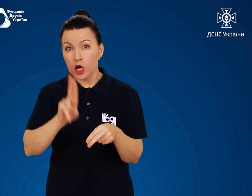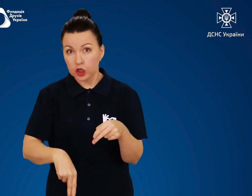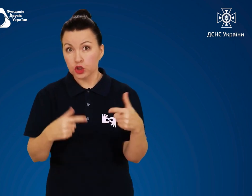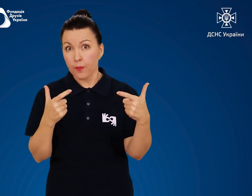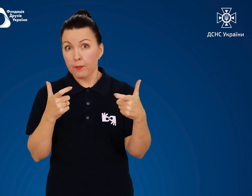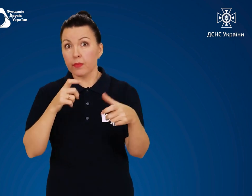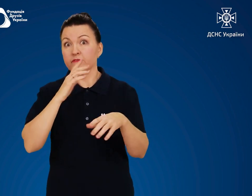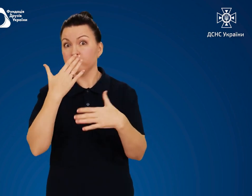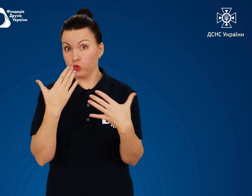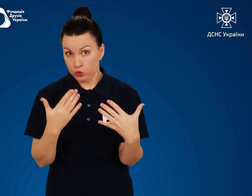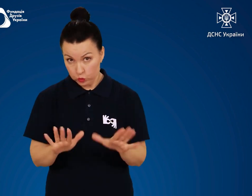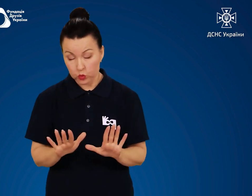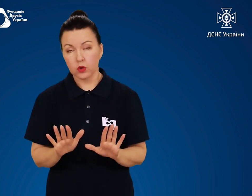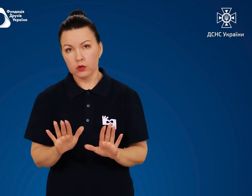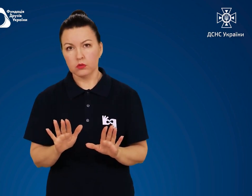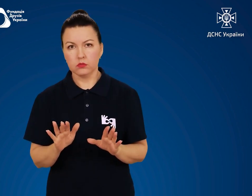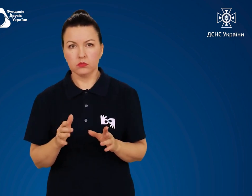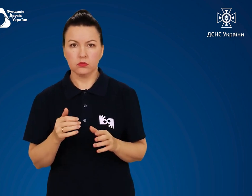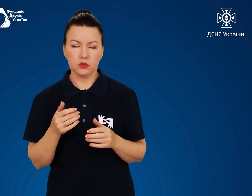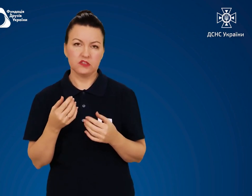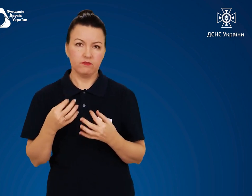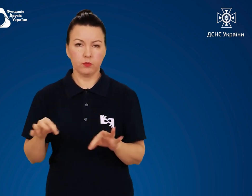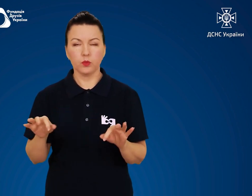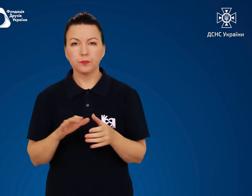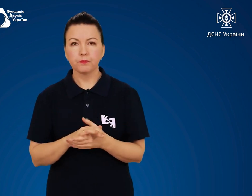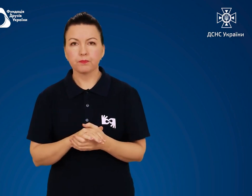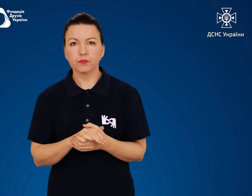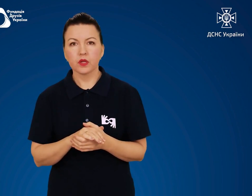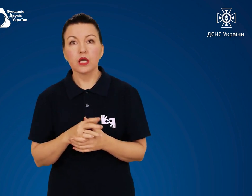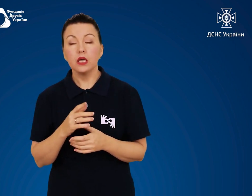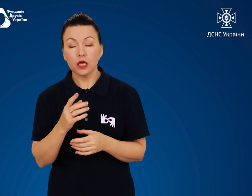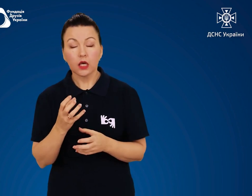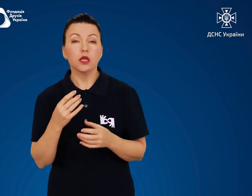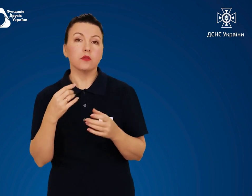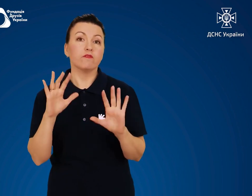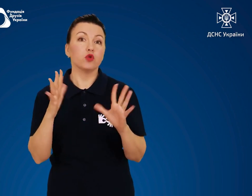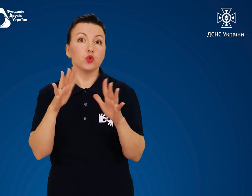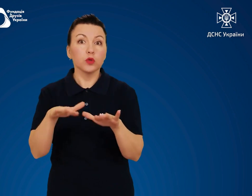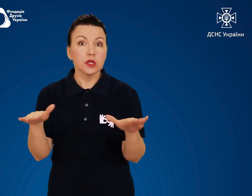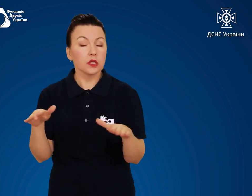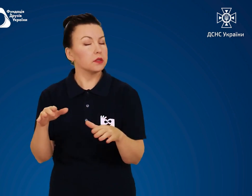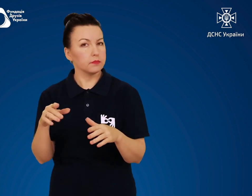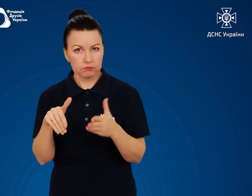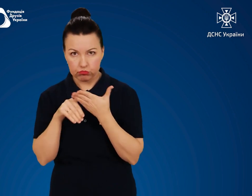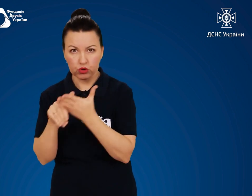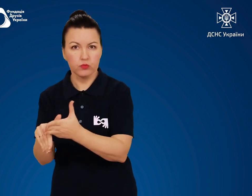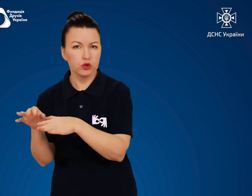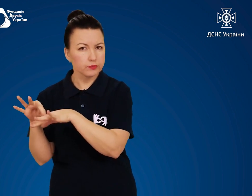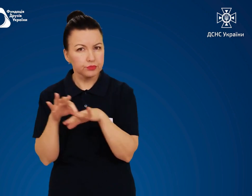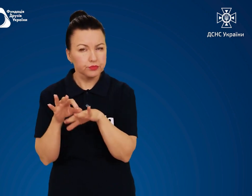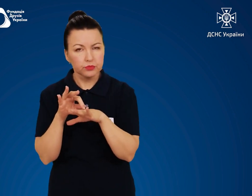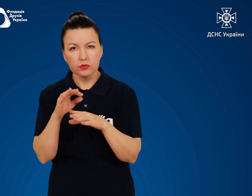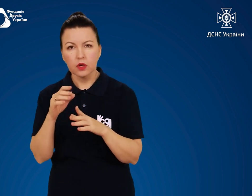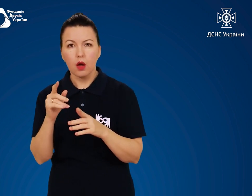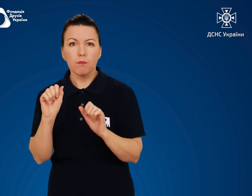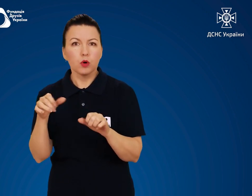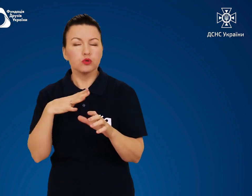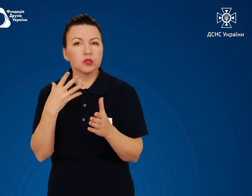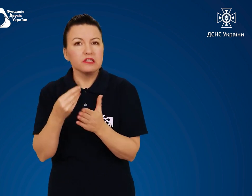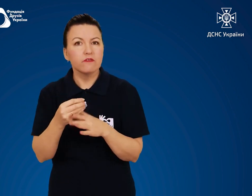Проводьте заходи для порятунку дітей За необхідності прикрийте їх